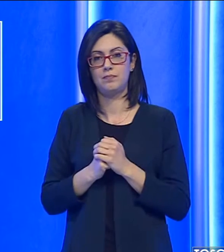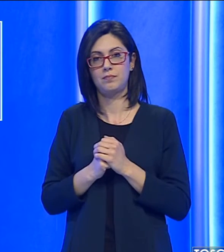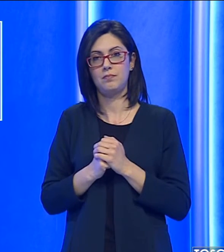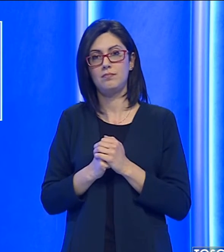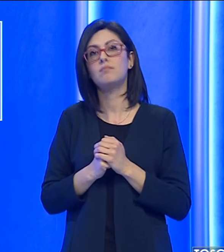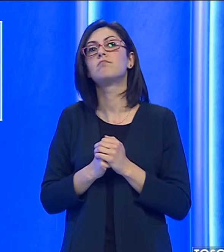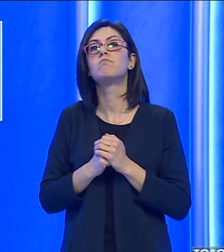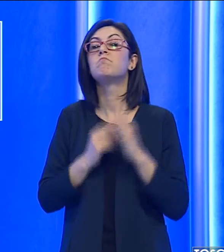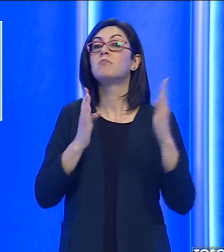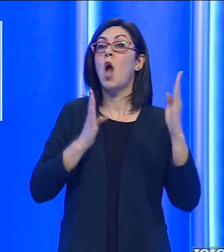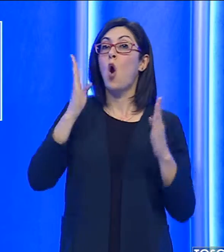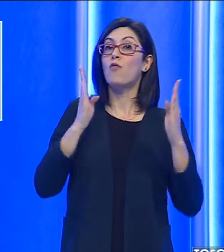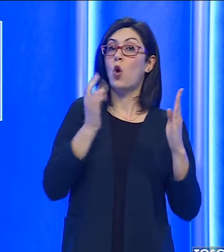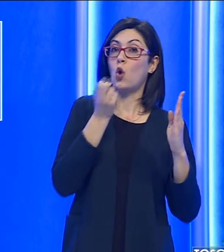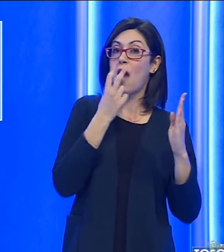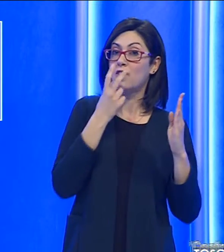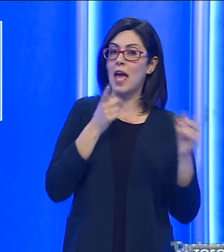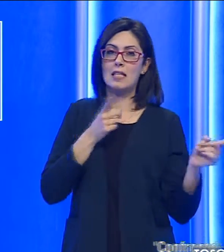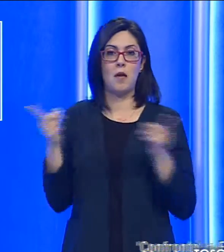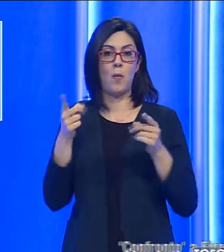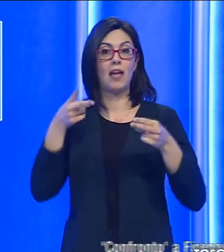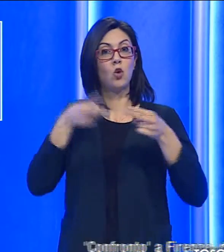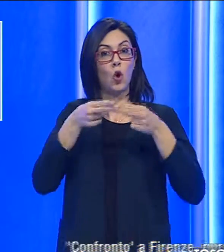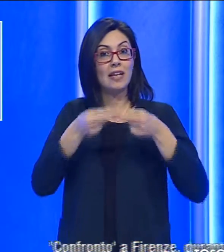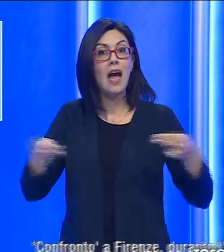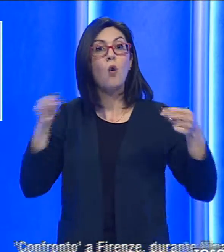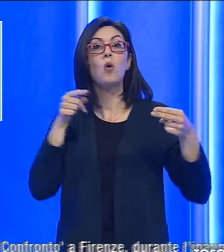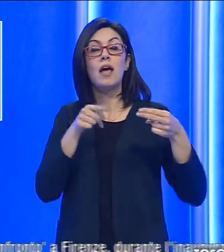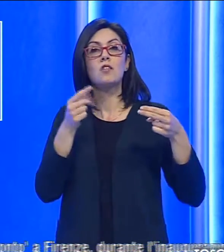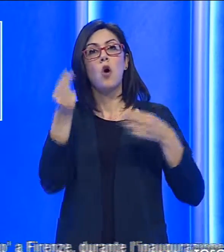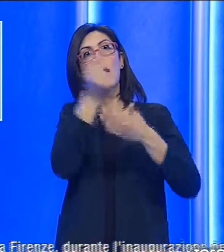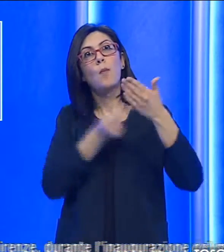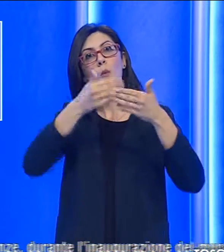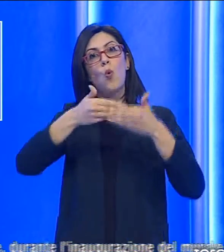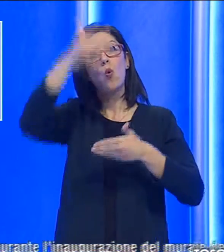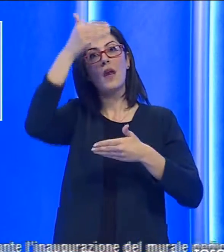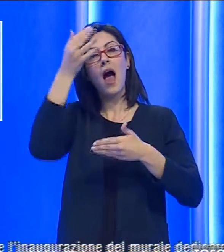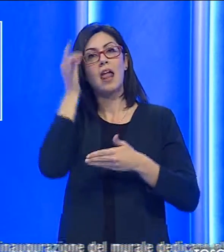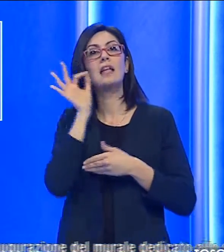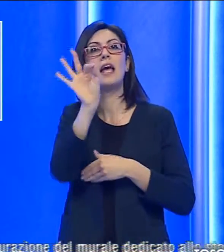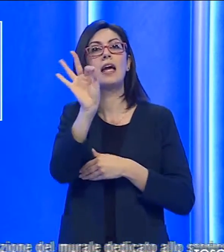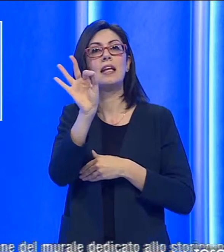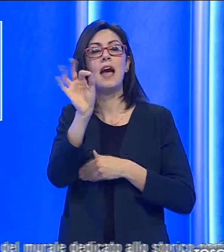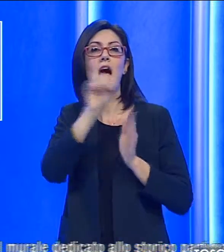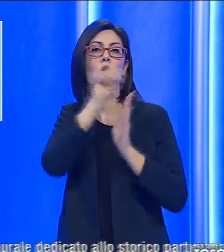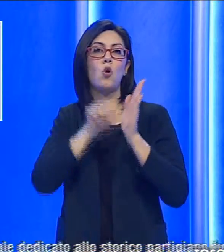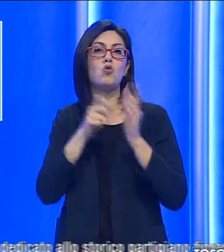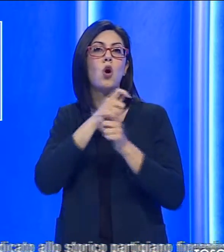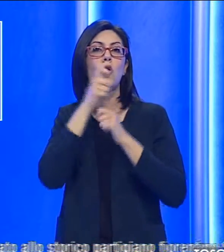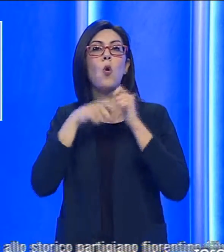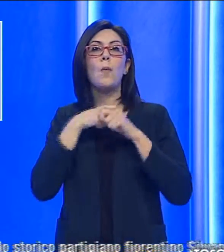Confronto a Firenze durante l'inaugurazione del murale dedicato allo storico partigiano